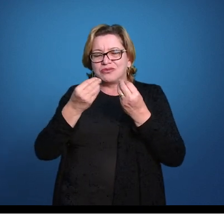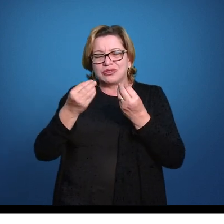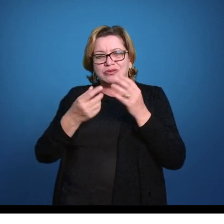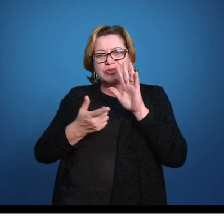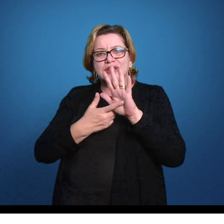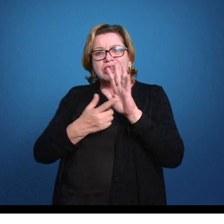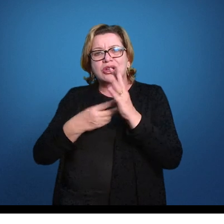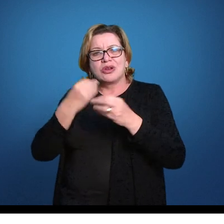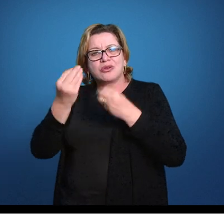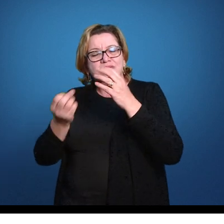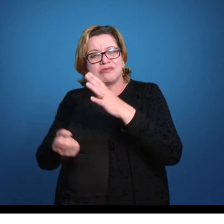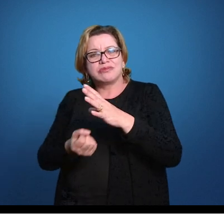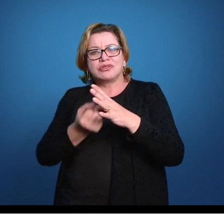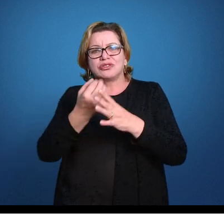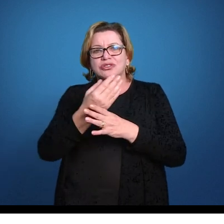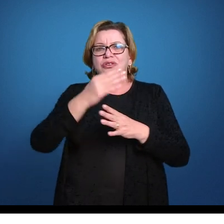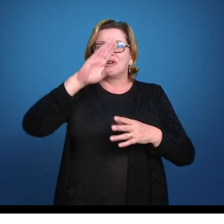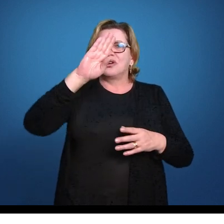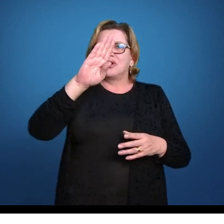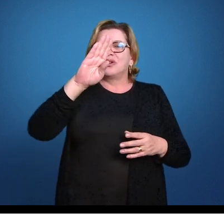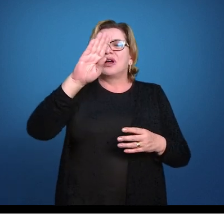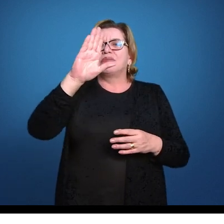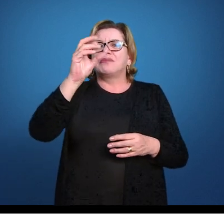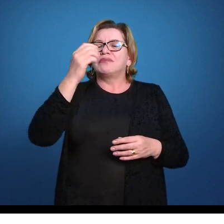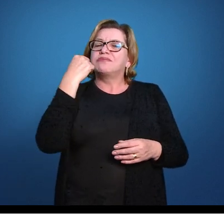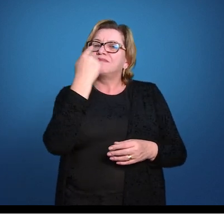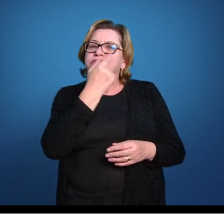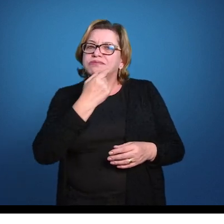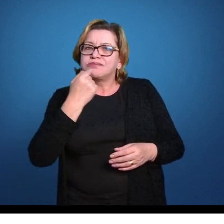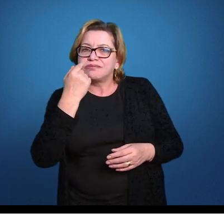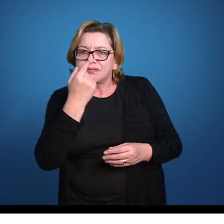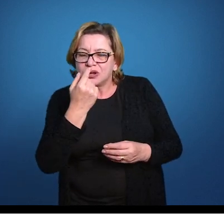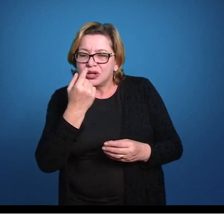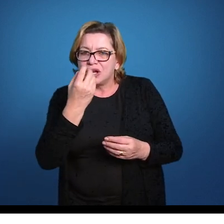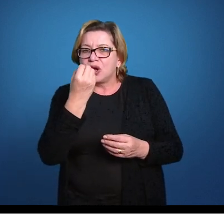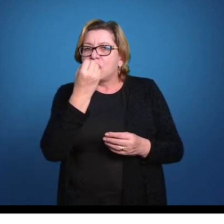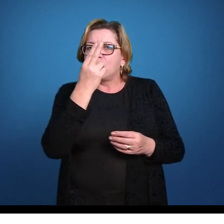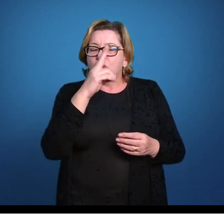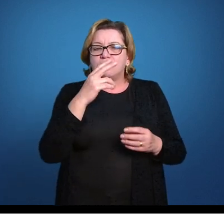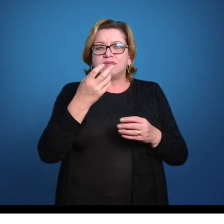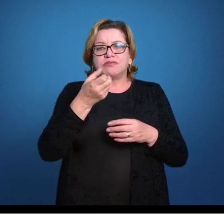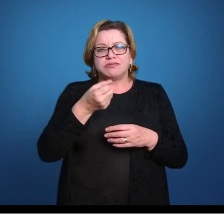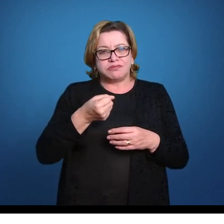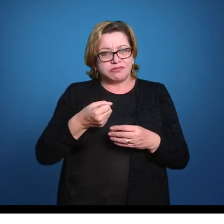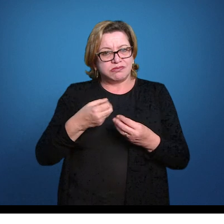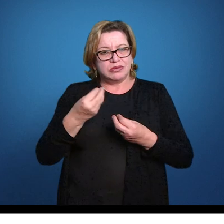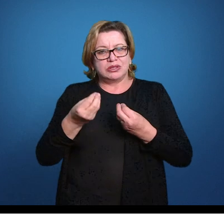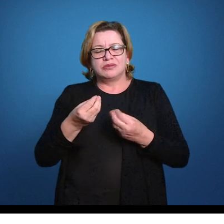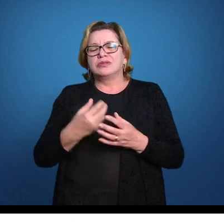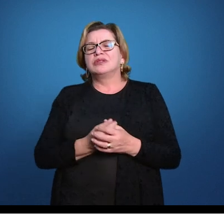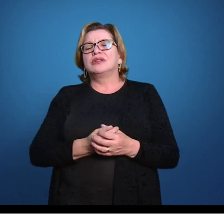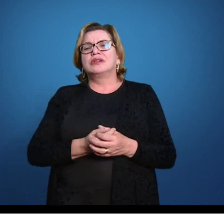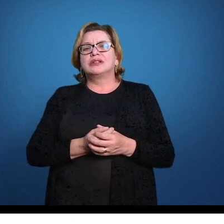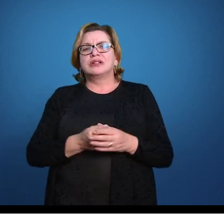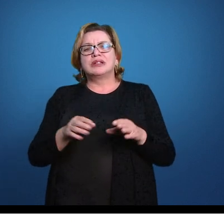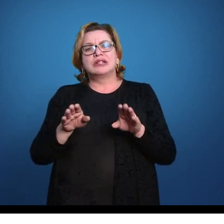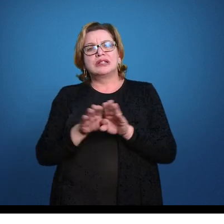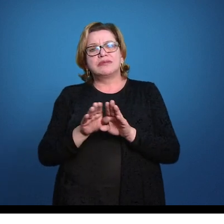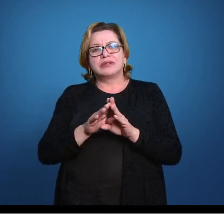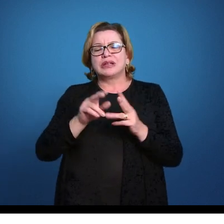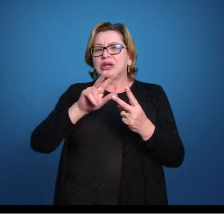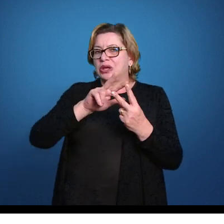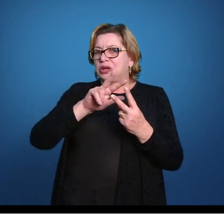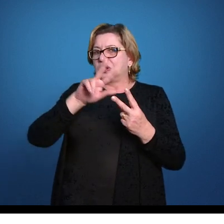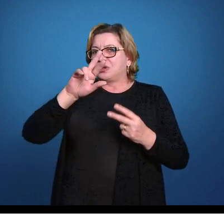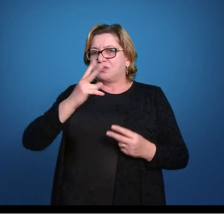blastóporo que vai originar a boca ou o blastóporo vai originar o ânus aqui nos animais deuterostômios. Além dessas duas,